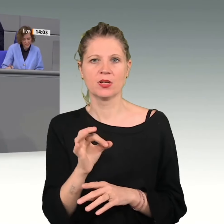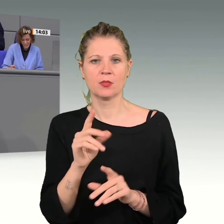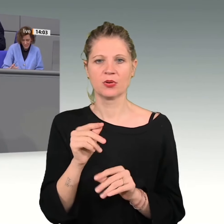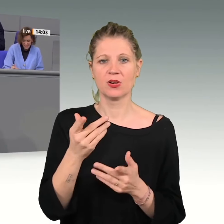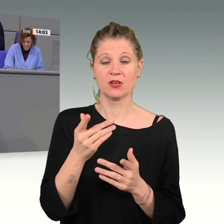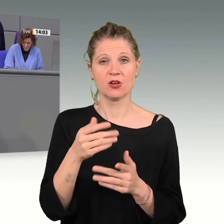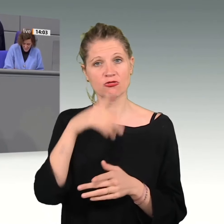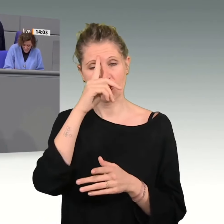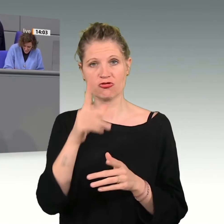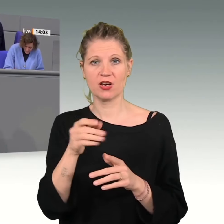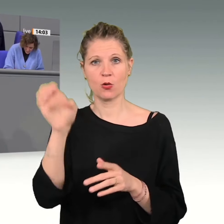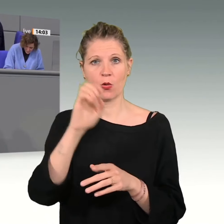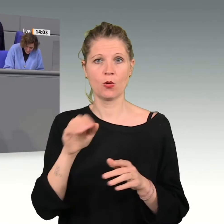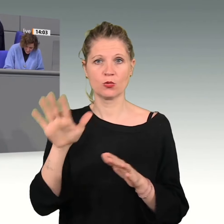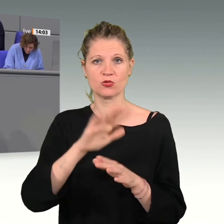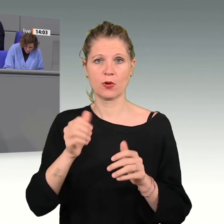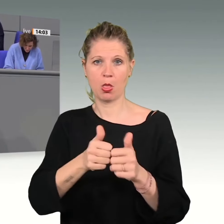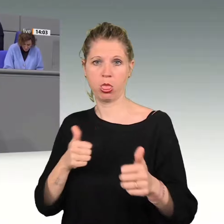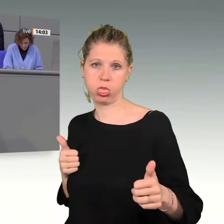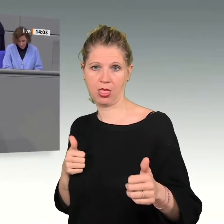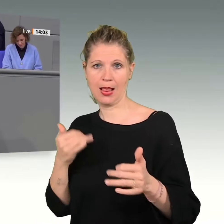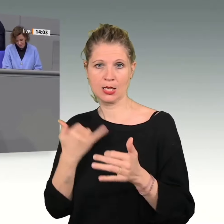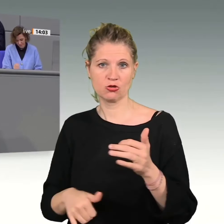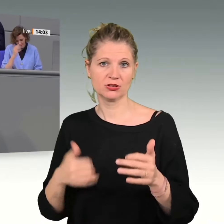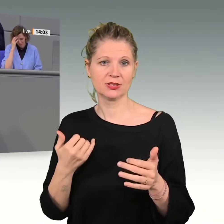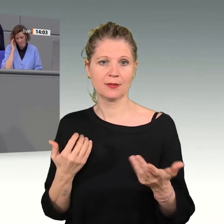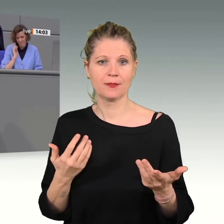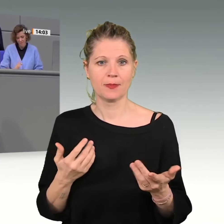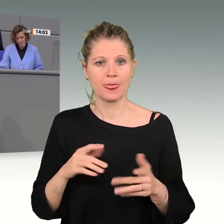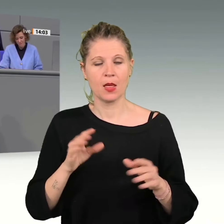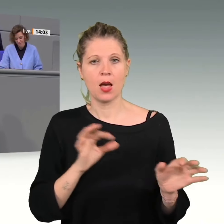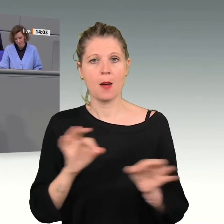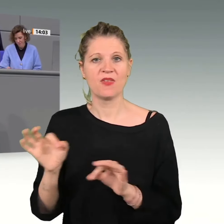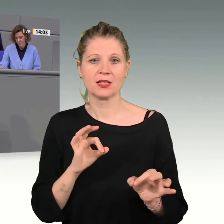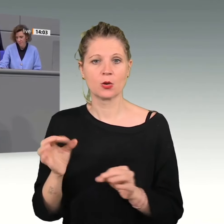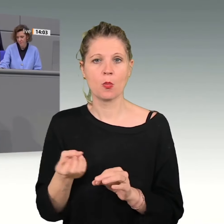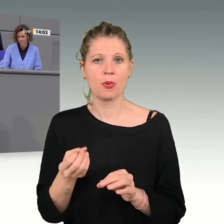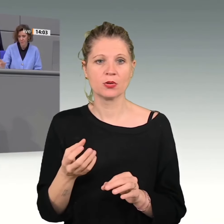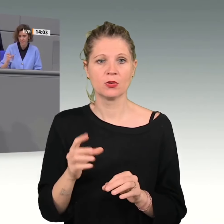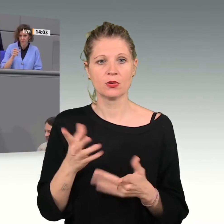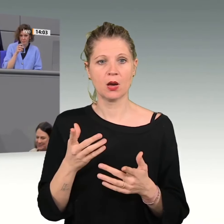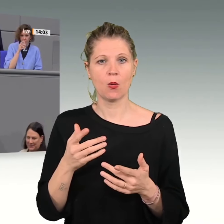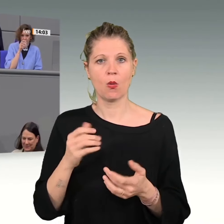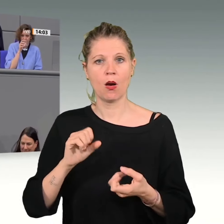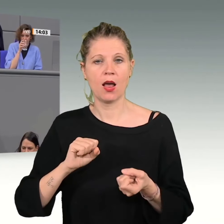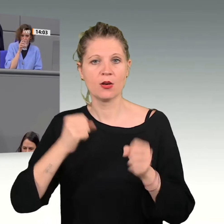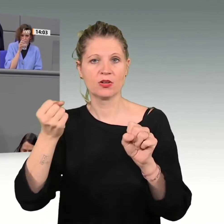Wir sehen Abwanderung von Produktion. Auch die Innovationsquote ist laut Jahreswirtschaftsbericht